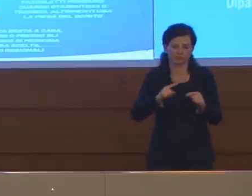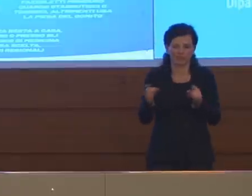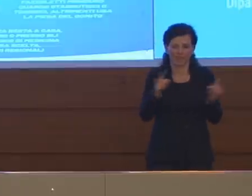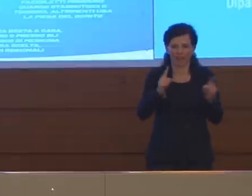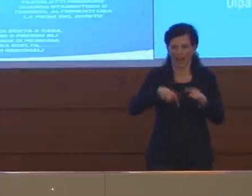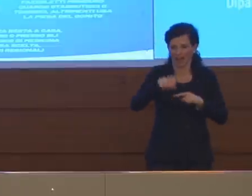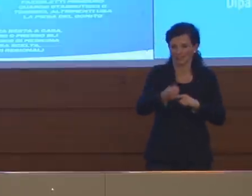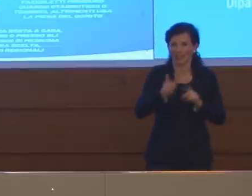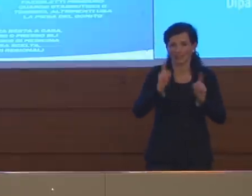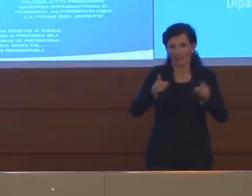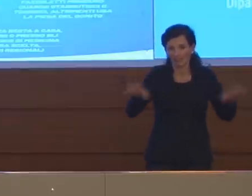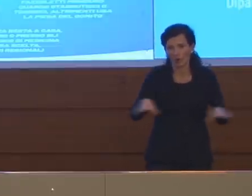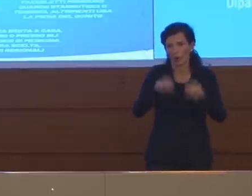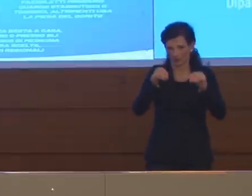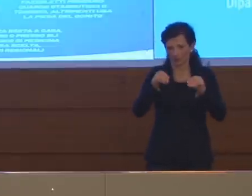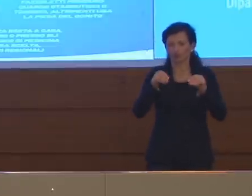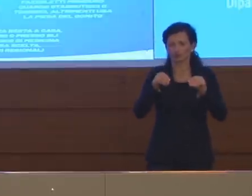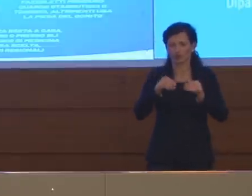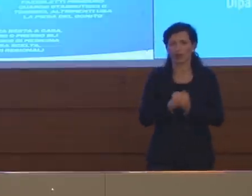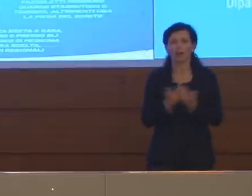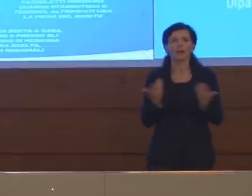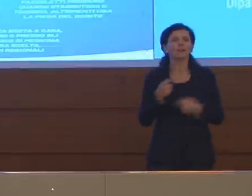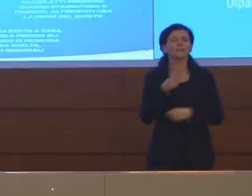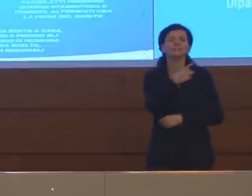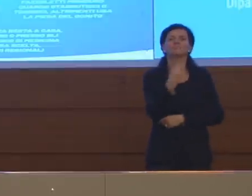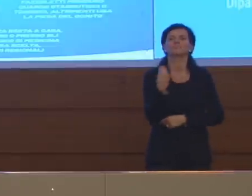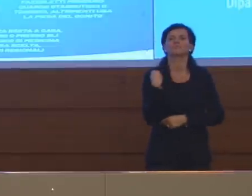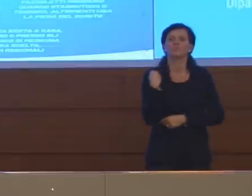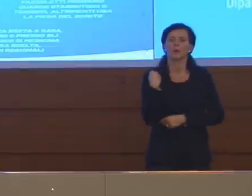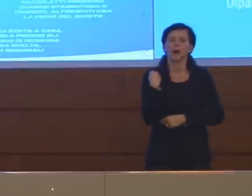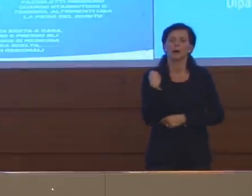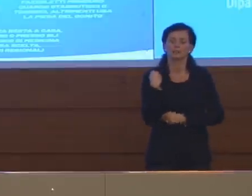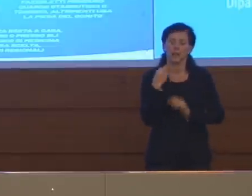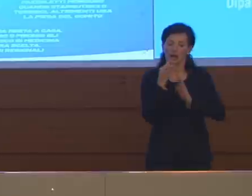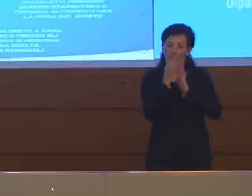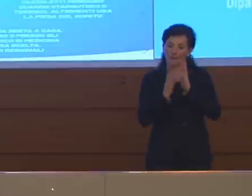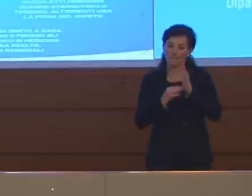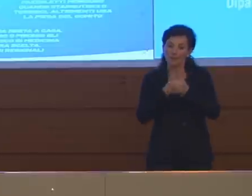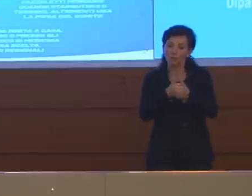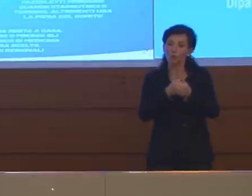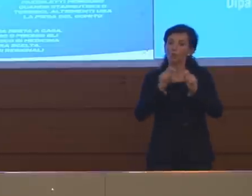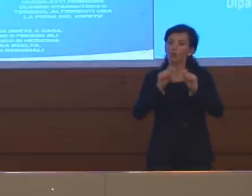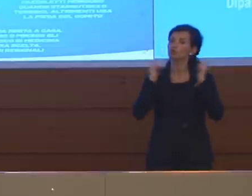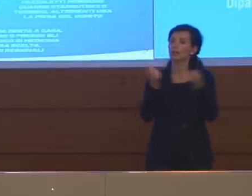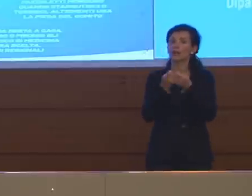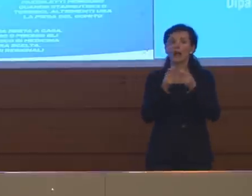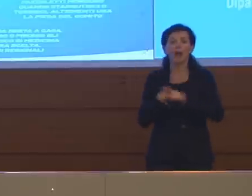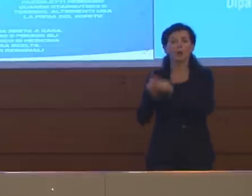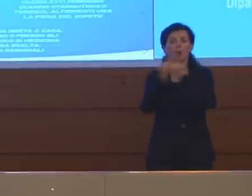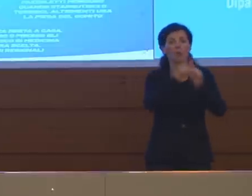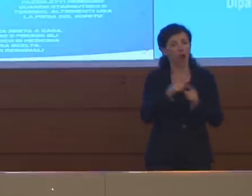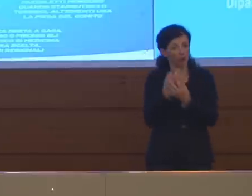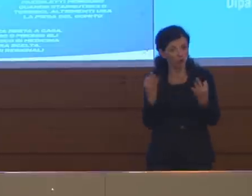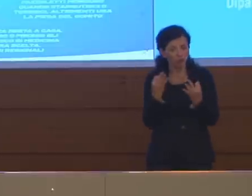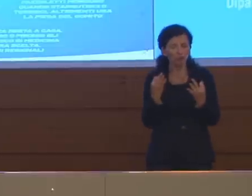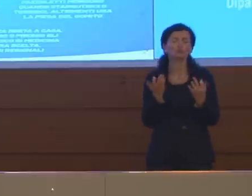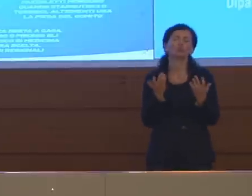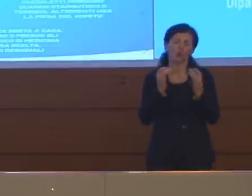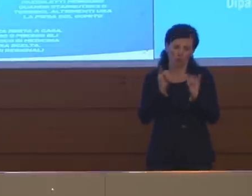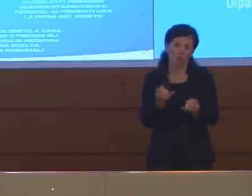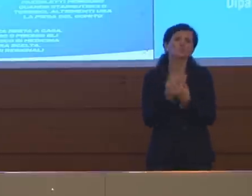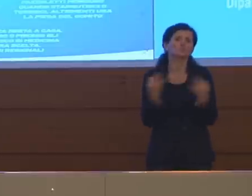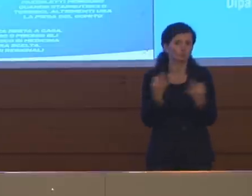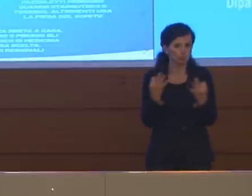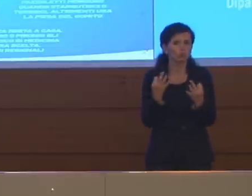fase che stiamo affrontando. E quindi quello che lei dice è giusto avere delle misure generalizzate, però è giusto anche, è necessario avere